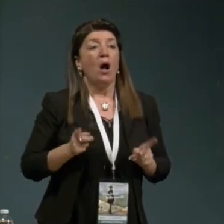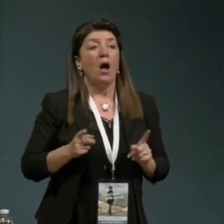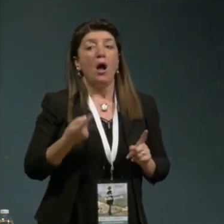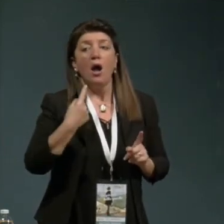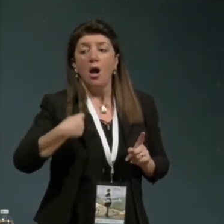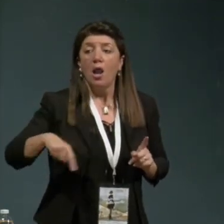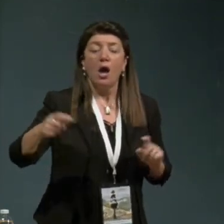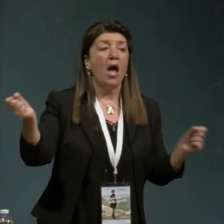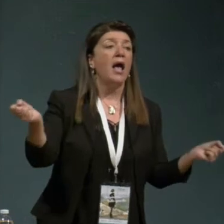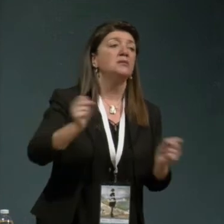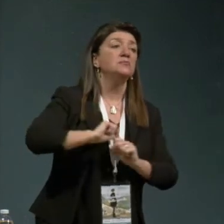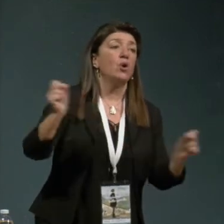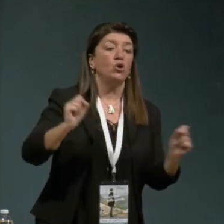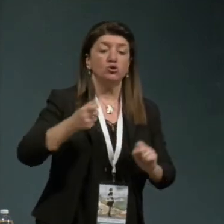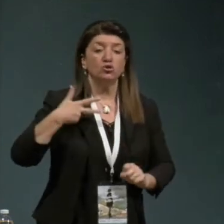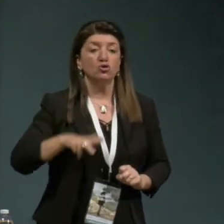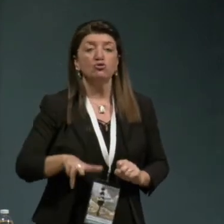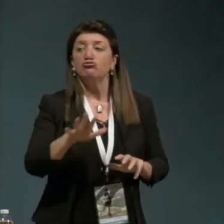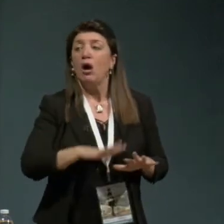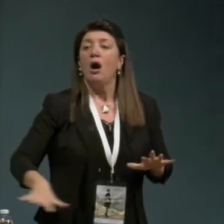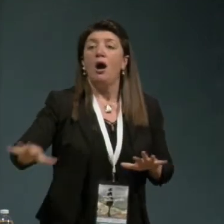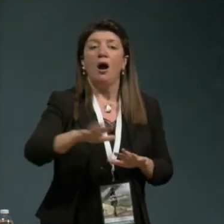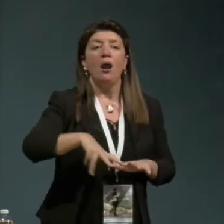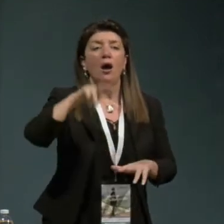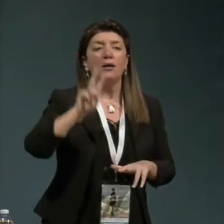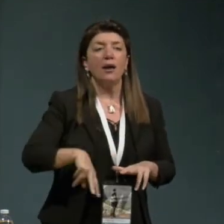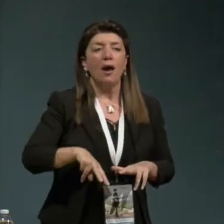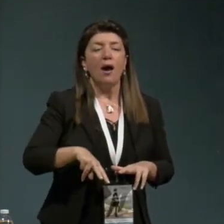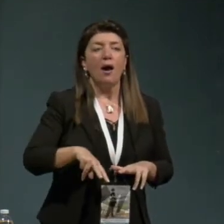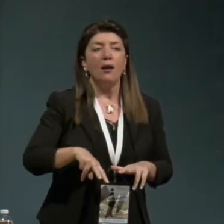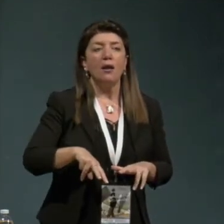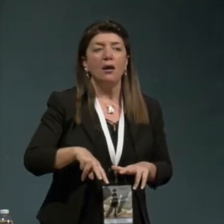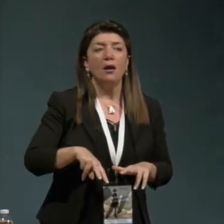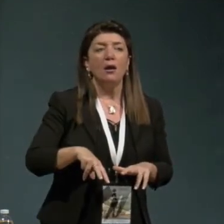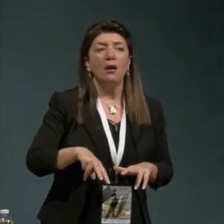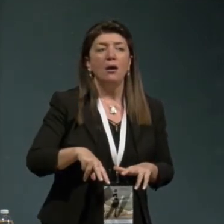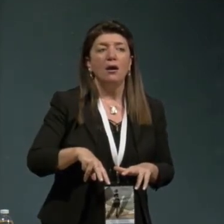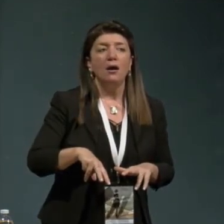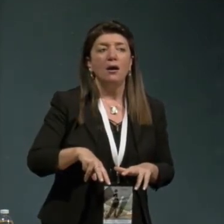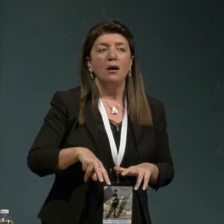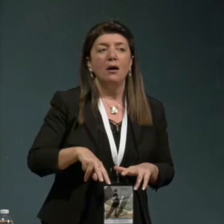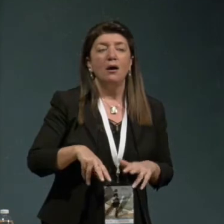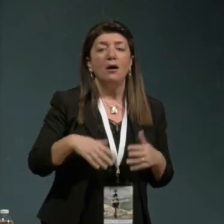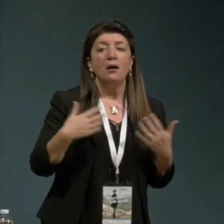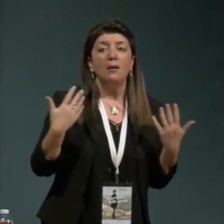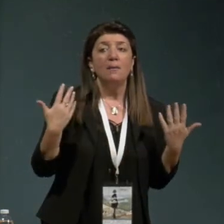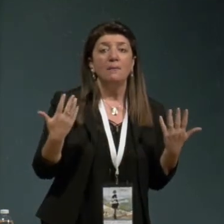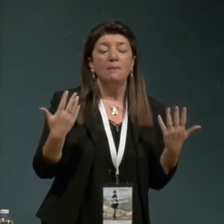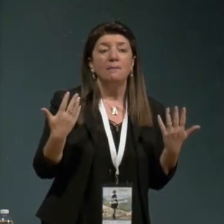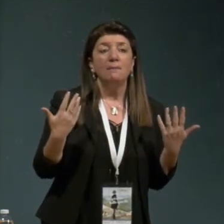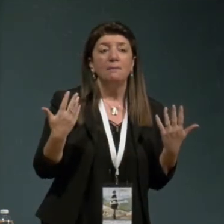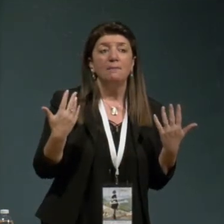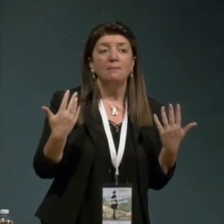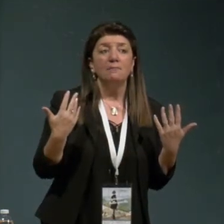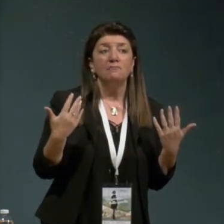esplosione sociale è reale ma subito con